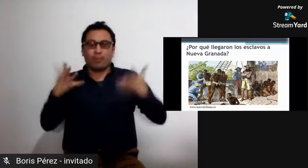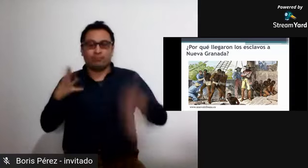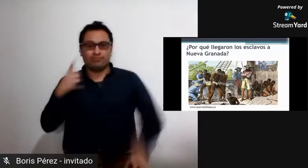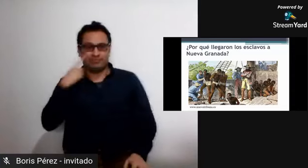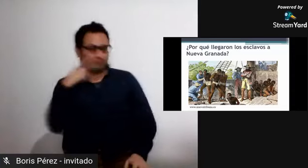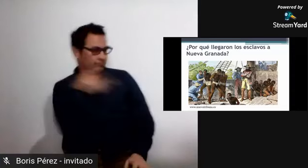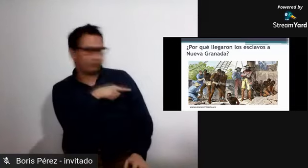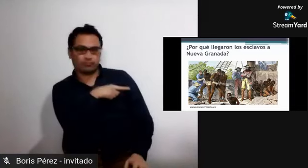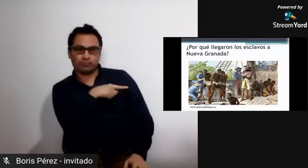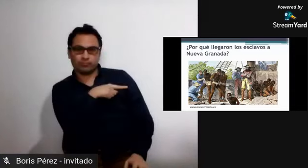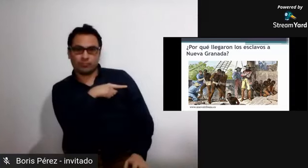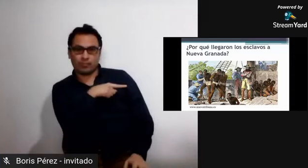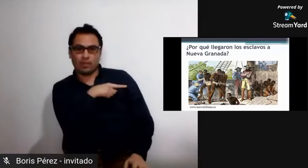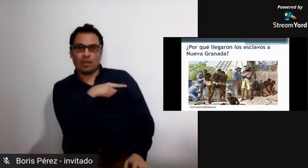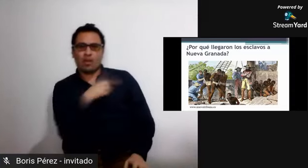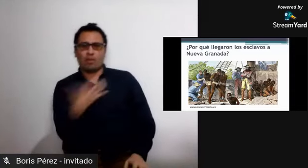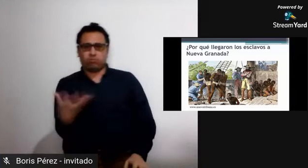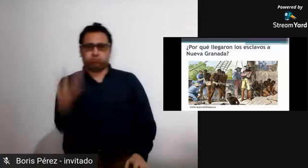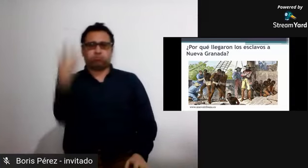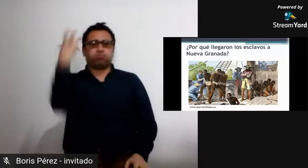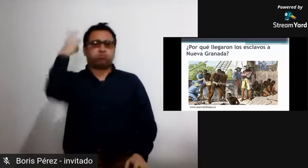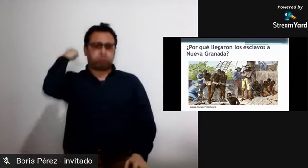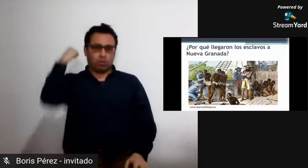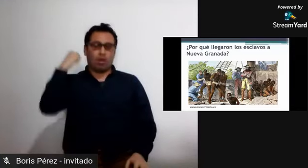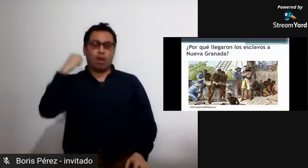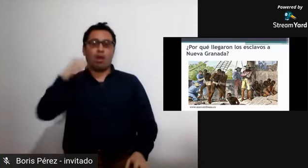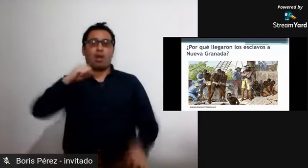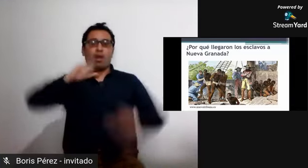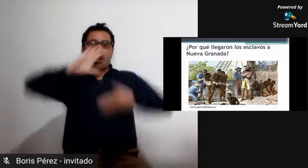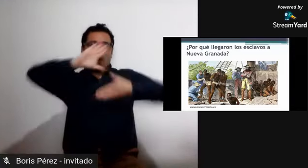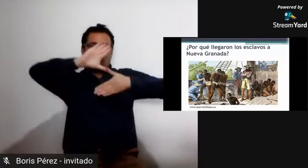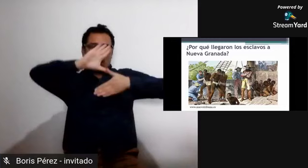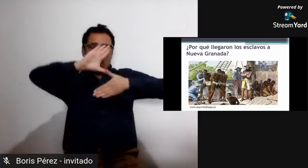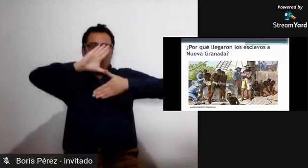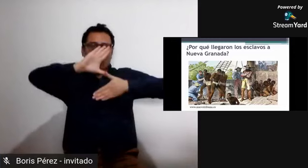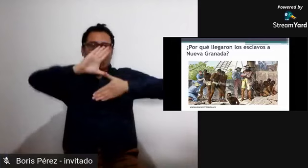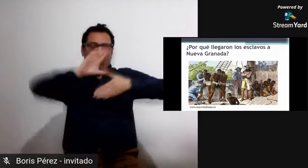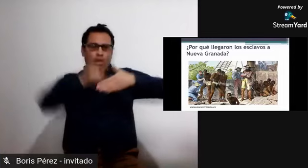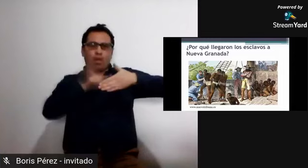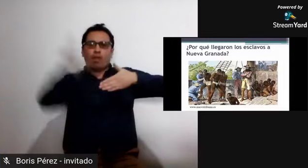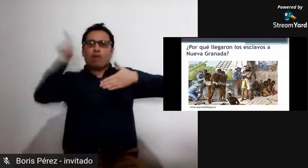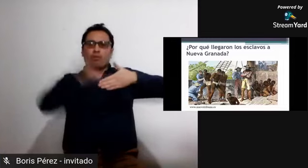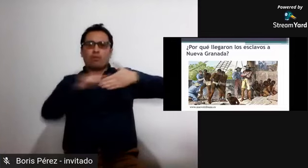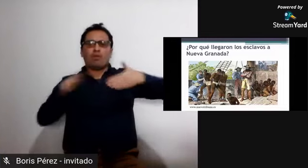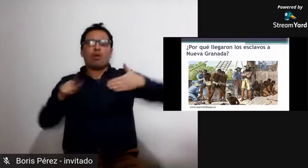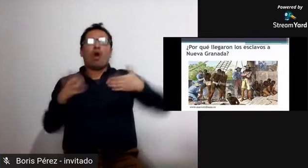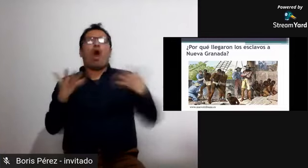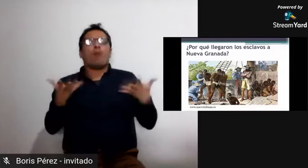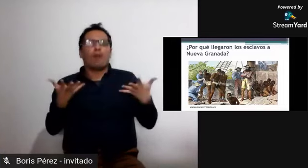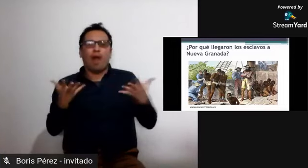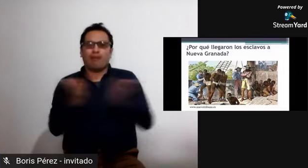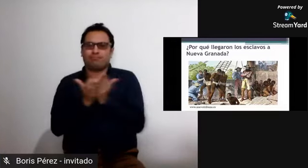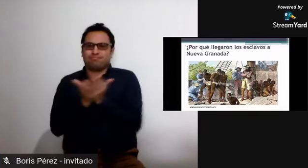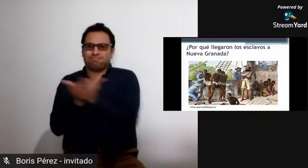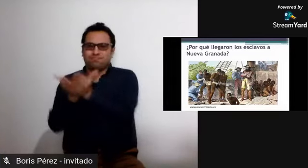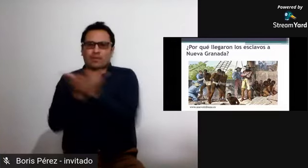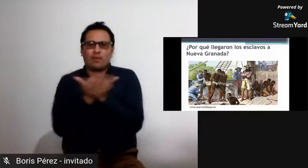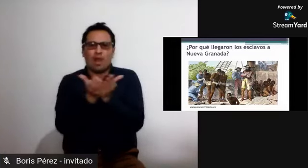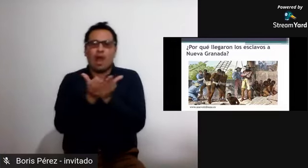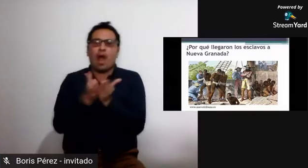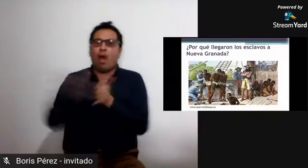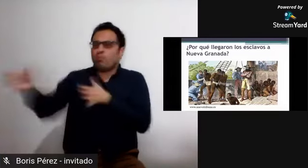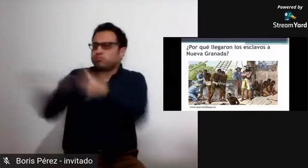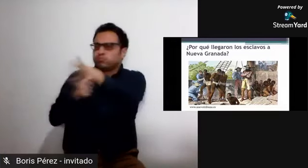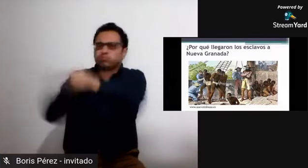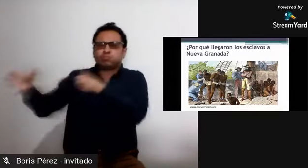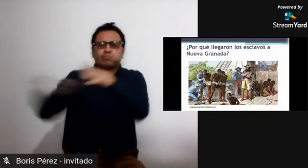granada bien como podemos ver en la ilustración estos negros o estos